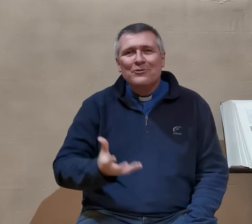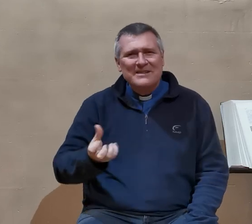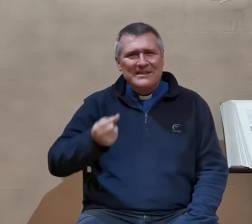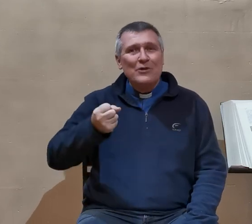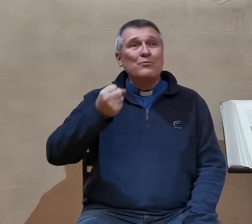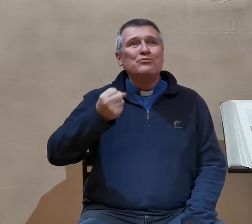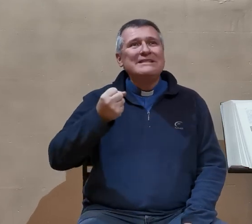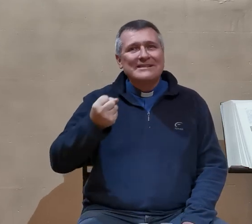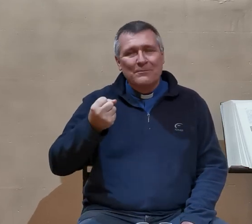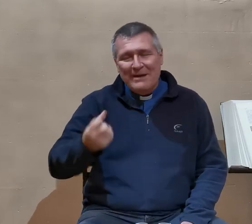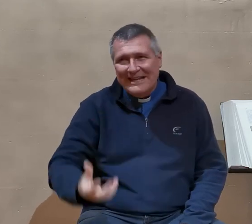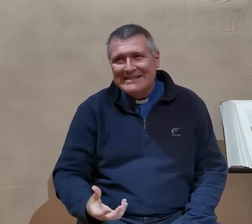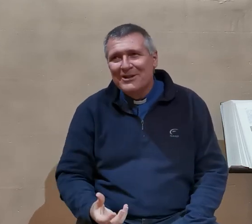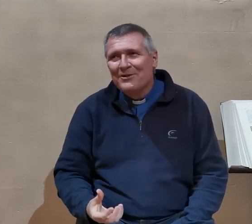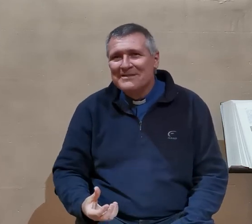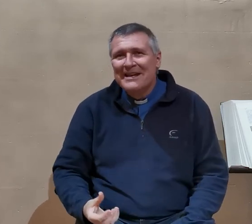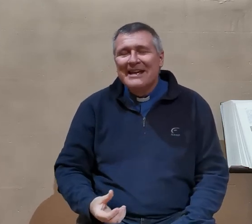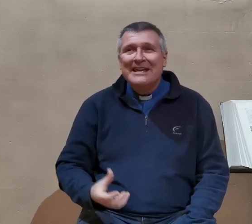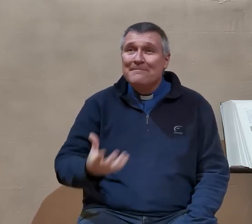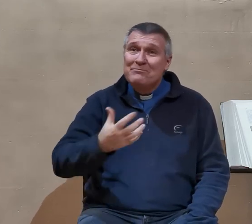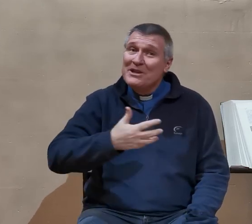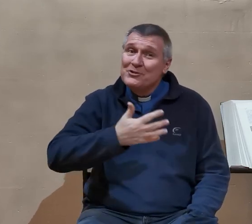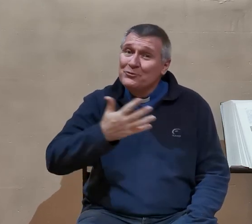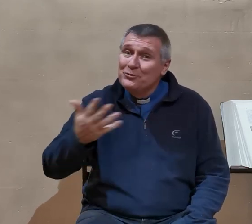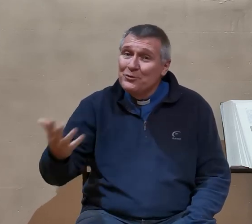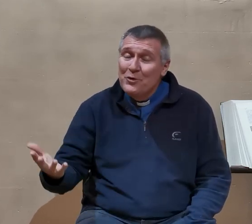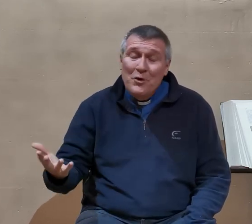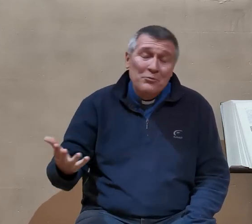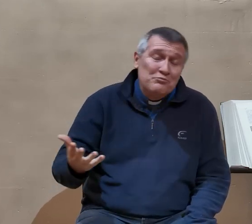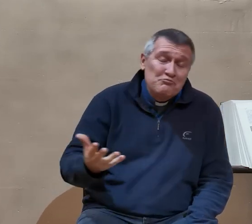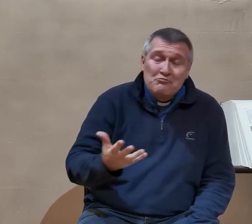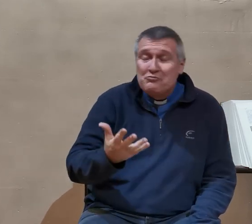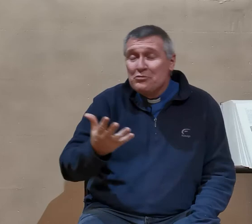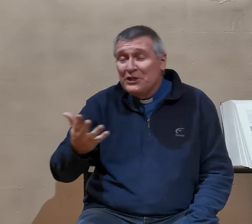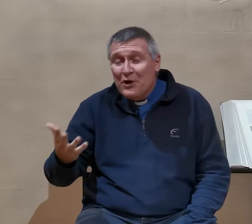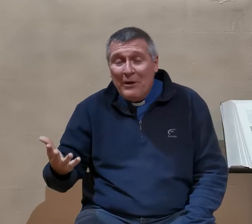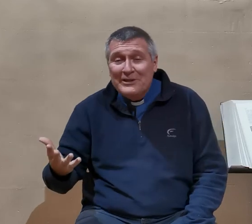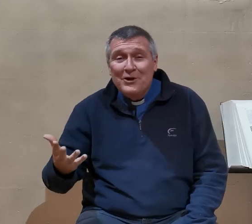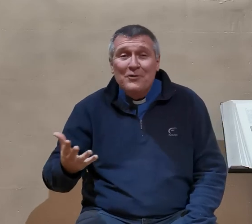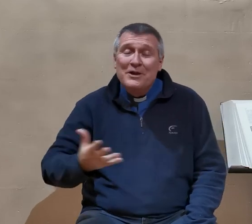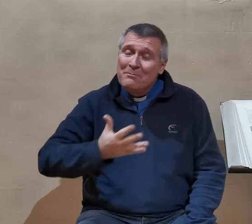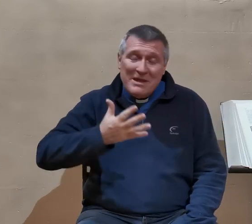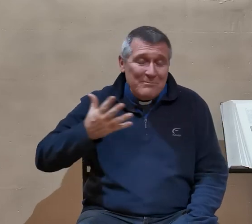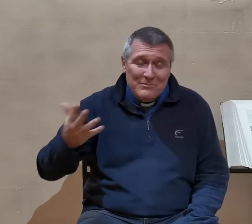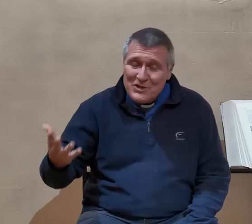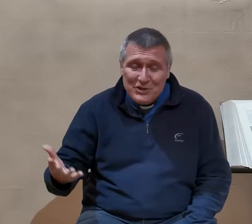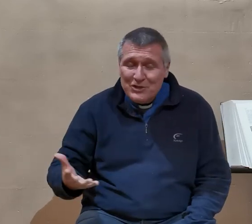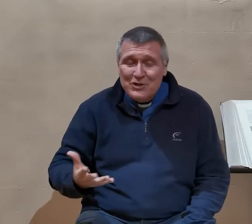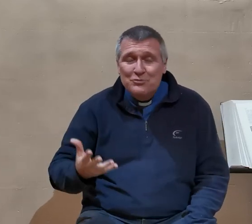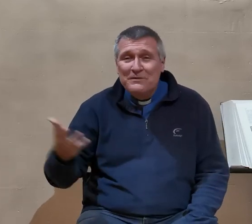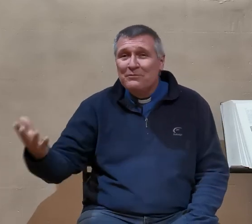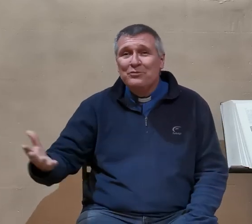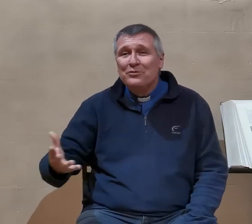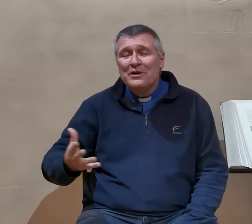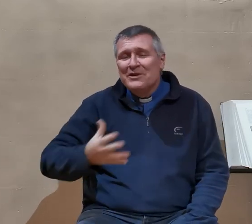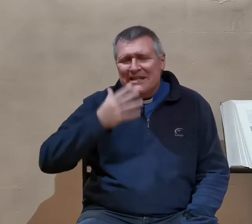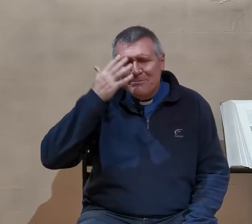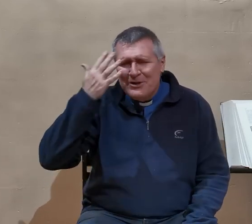aussi, c'était le puissant, par excellence. Et sans doute que, pour des croyants, même des juifs pieux, ça se